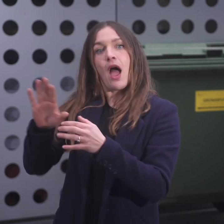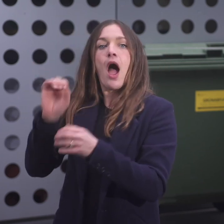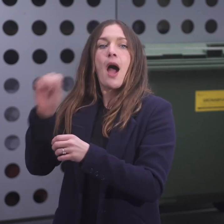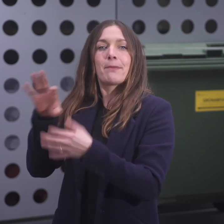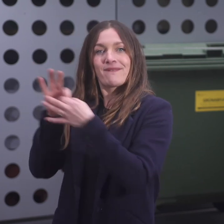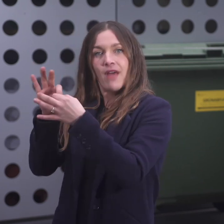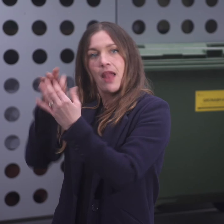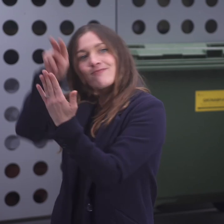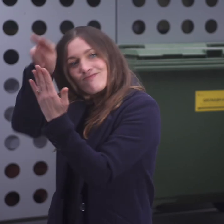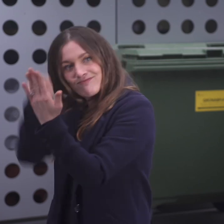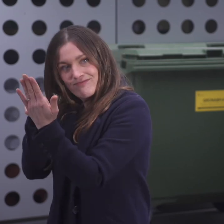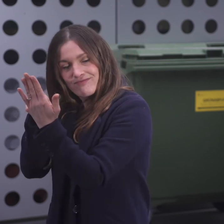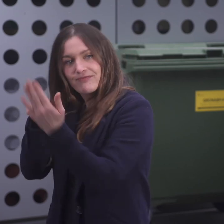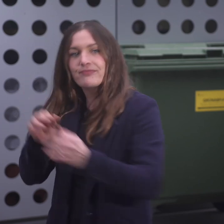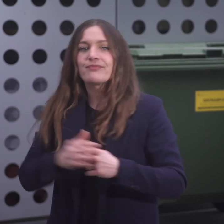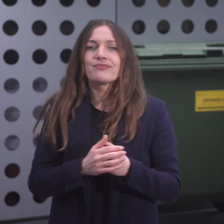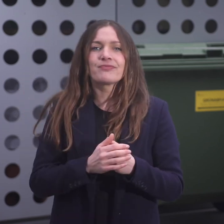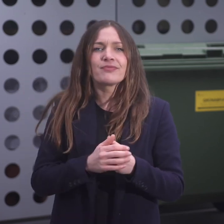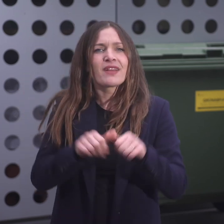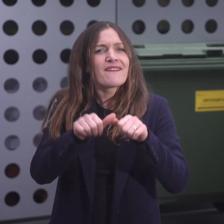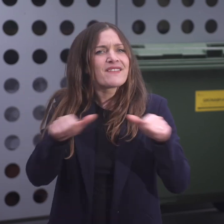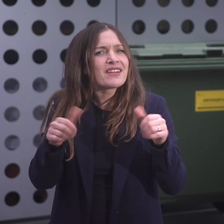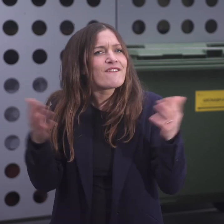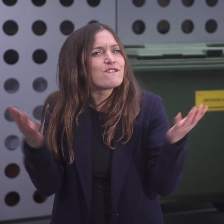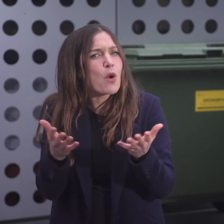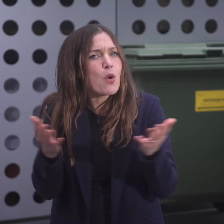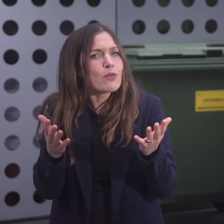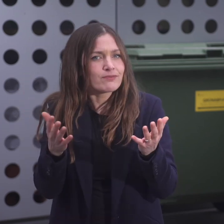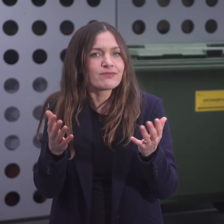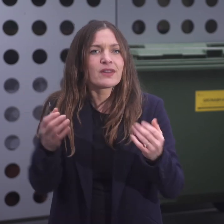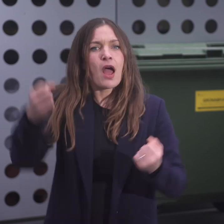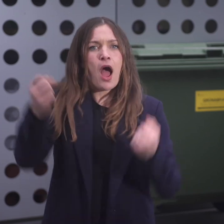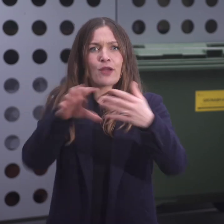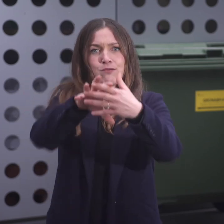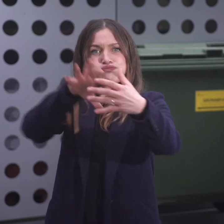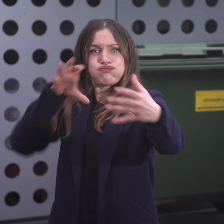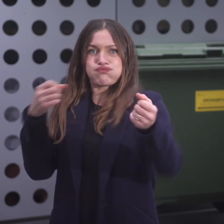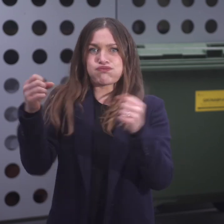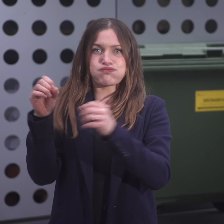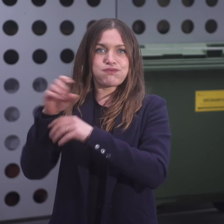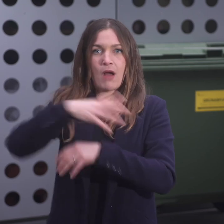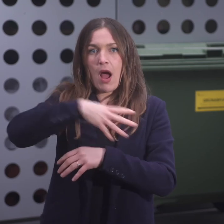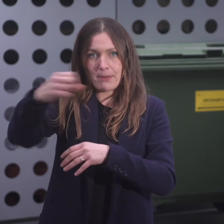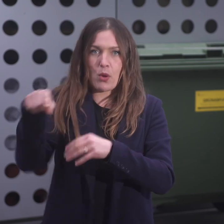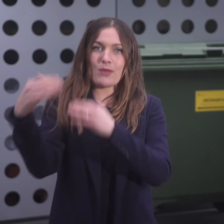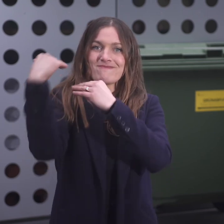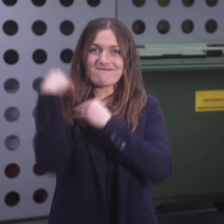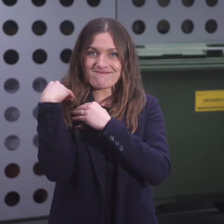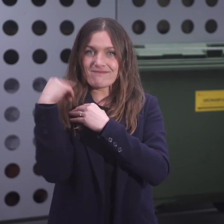Woche. Dazu orientieren Sie sich bitte am Entsorgungskalender. Wie und wo? Die